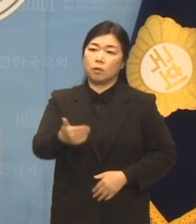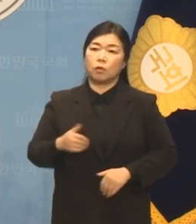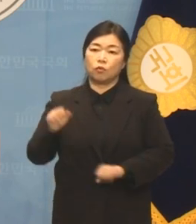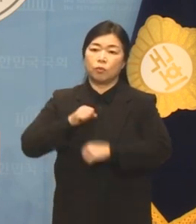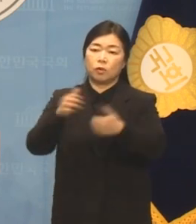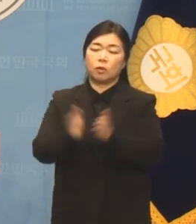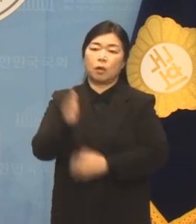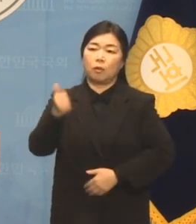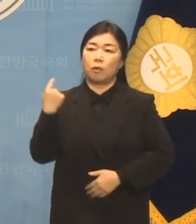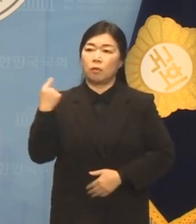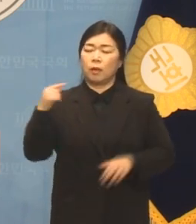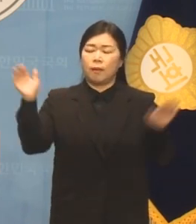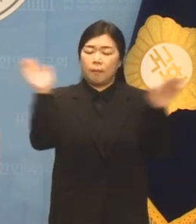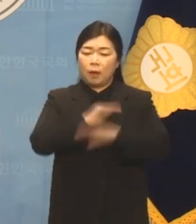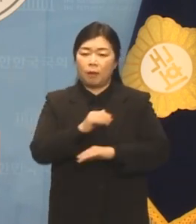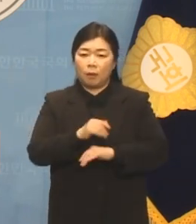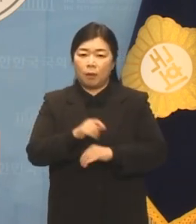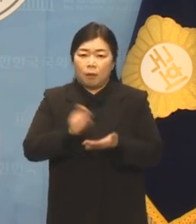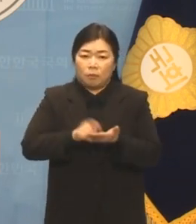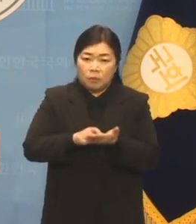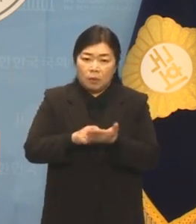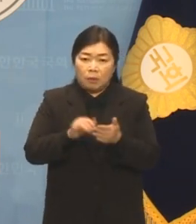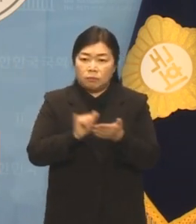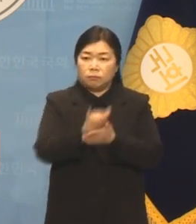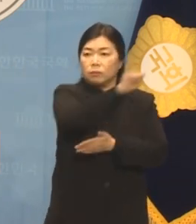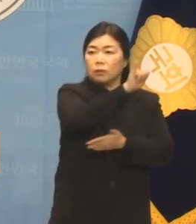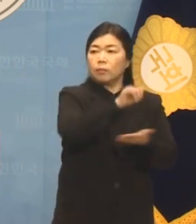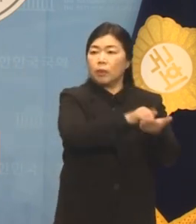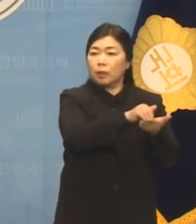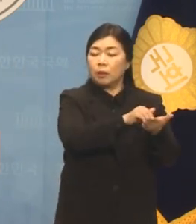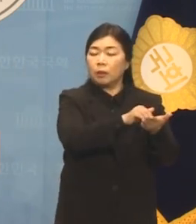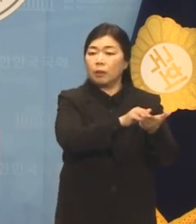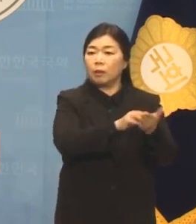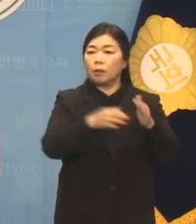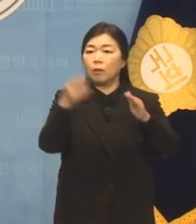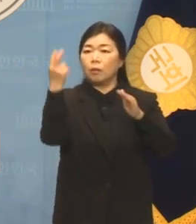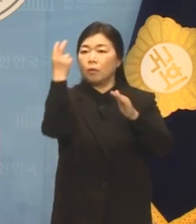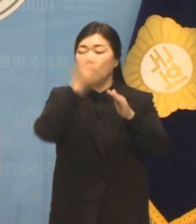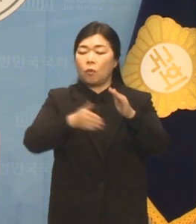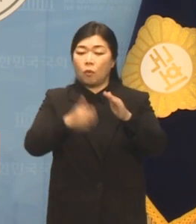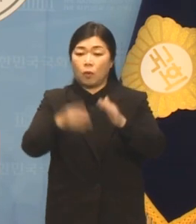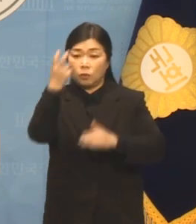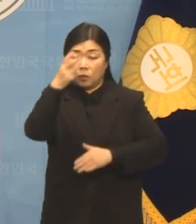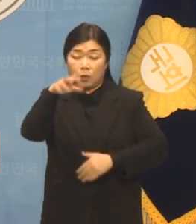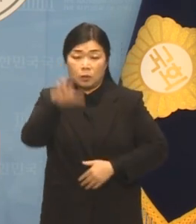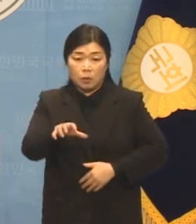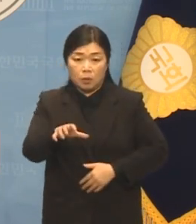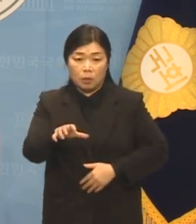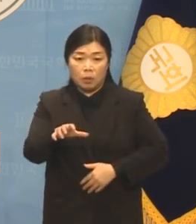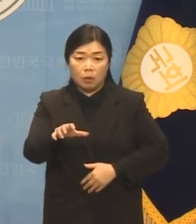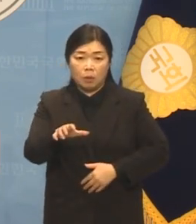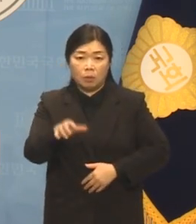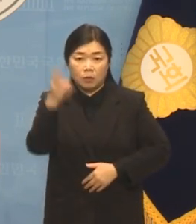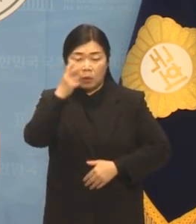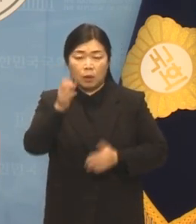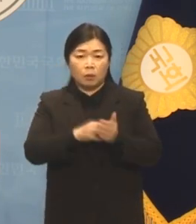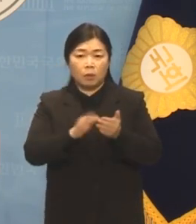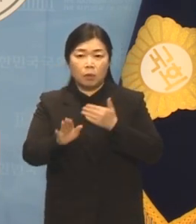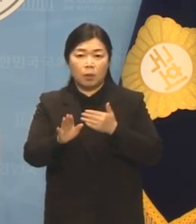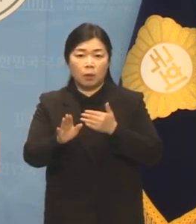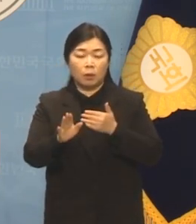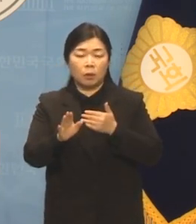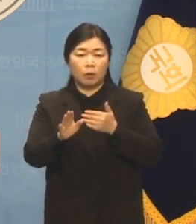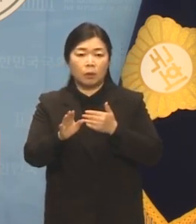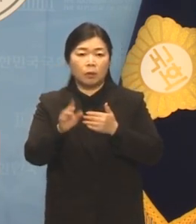야반도주하듯 출국했습니다. 공수처 조사를 받은 지 사흘 만이고 출국 금지가 해제된 지 이틀